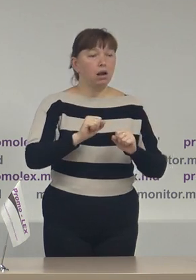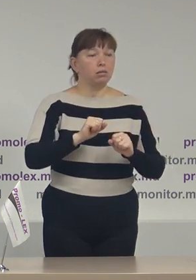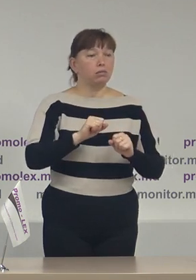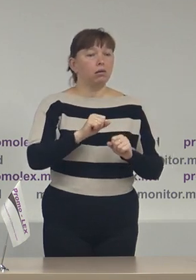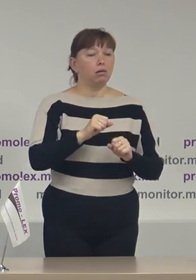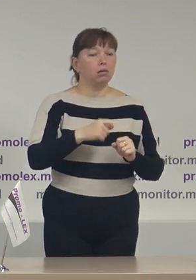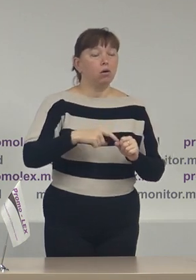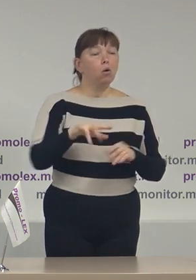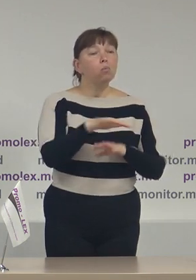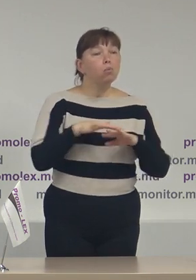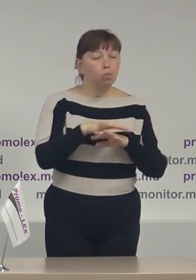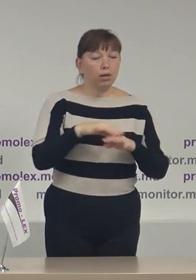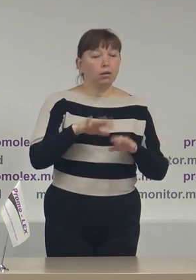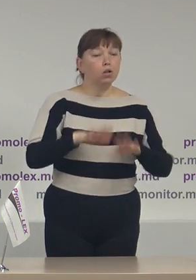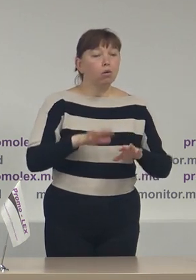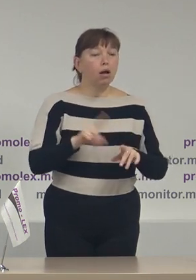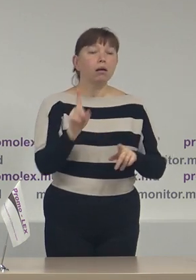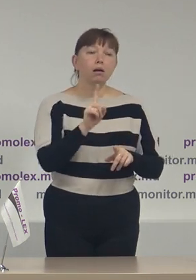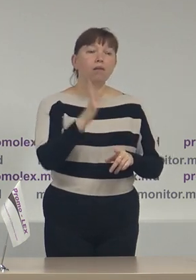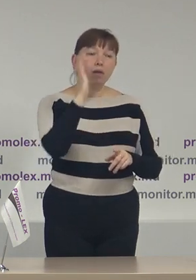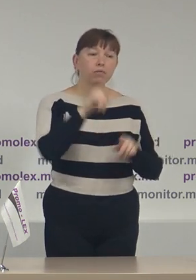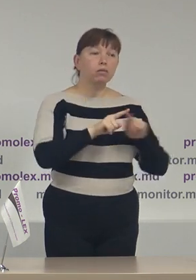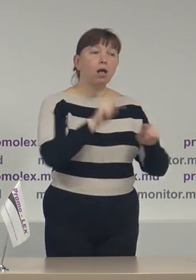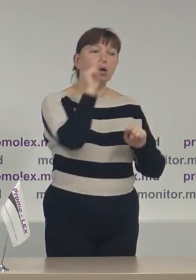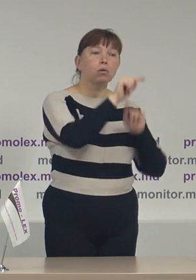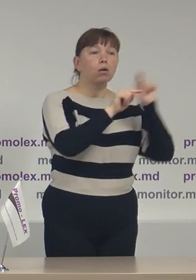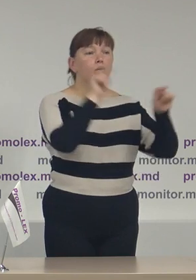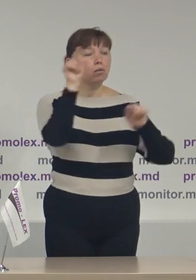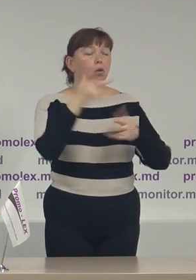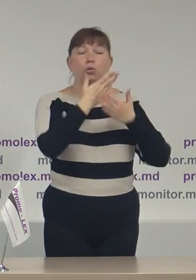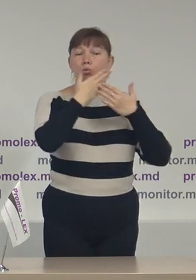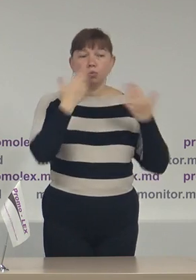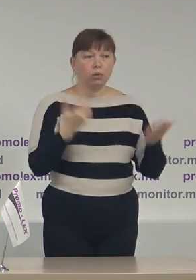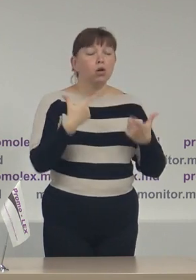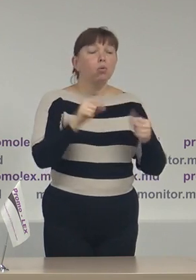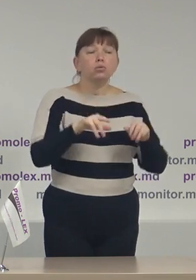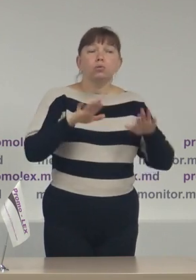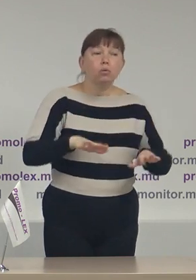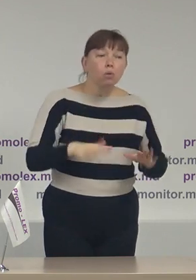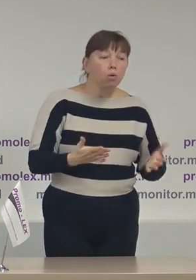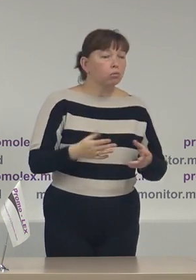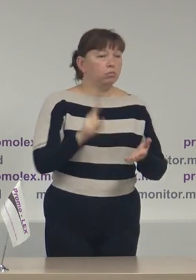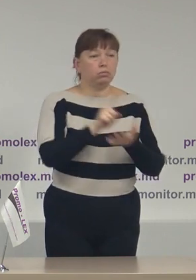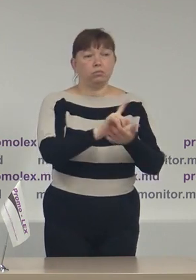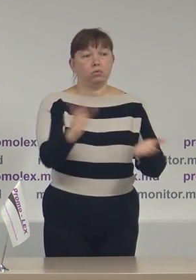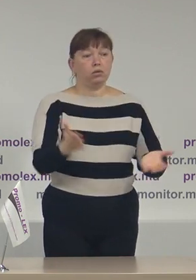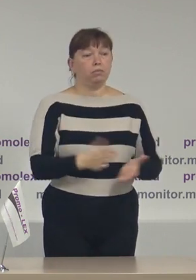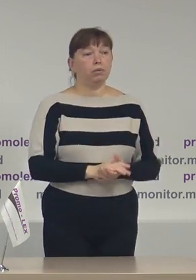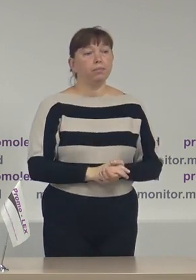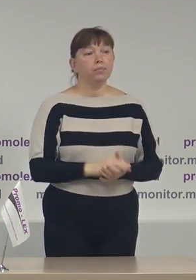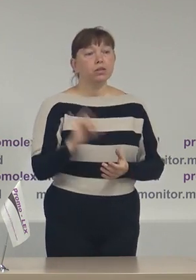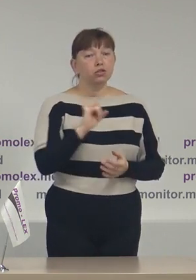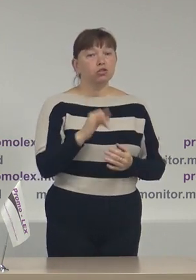centrală despre efectuarea cărorva acțiuni de campanie indiferent de locul de sfășurării acestora și, pe de altă